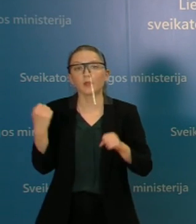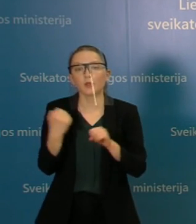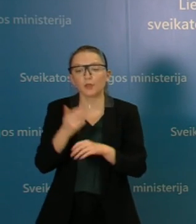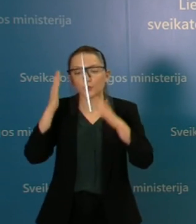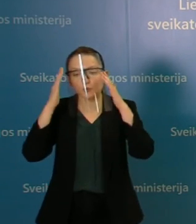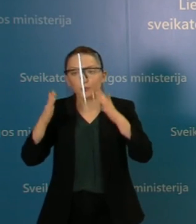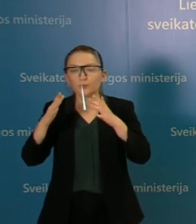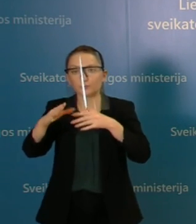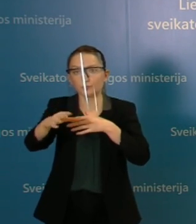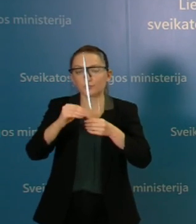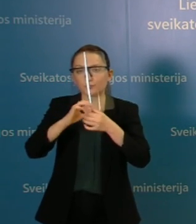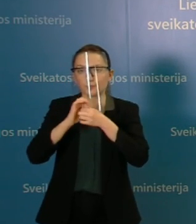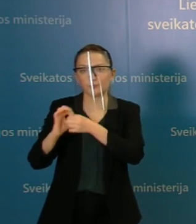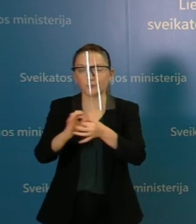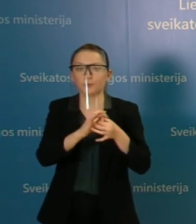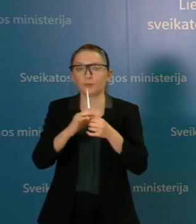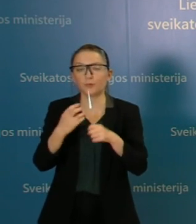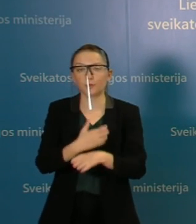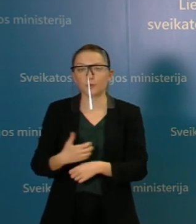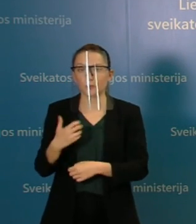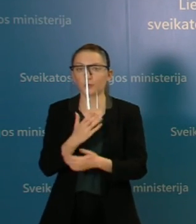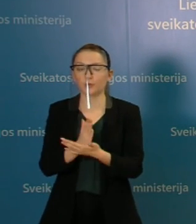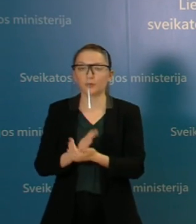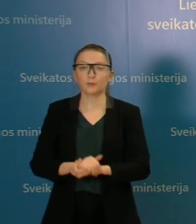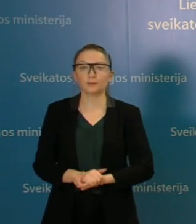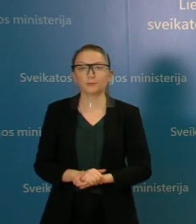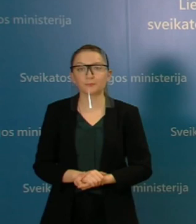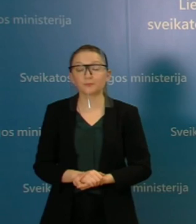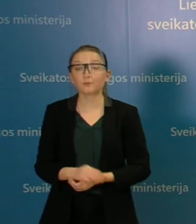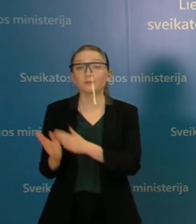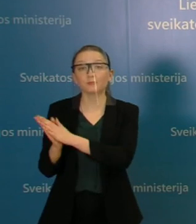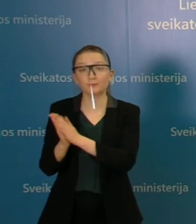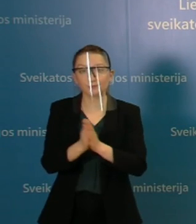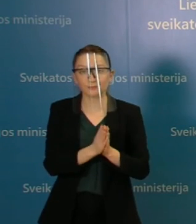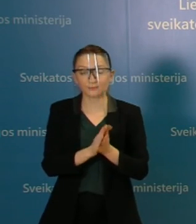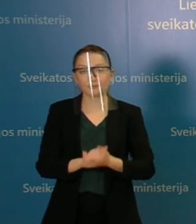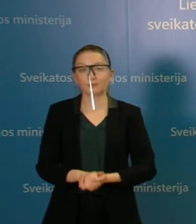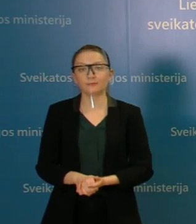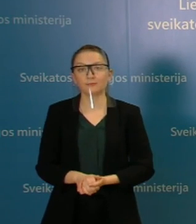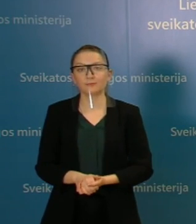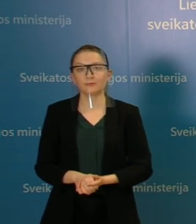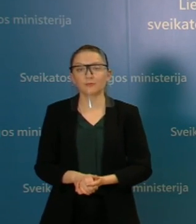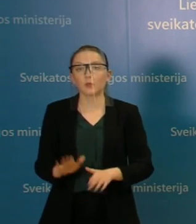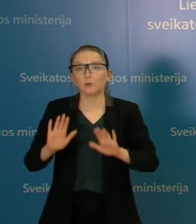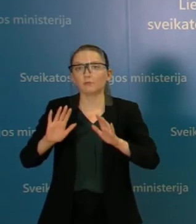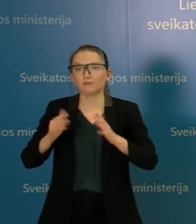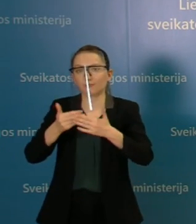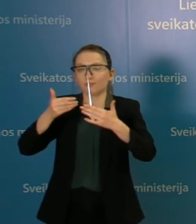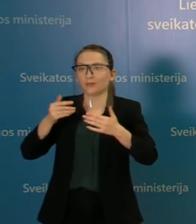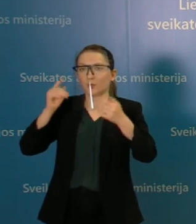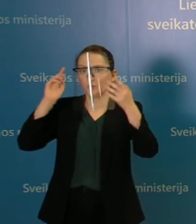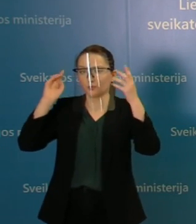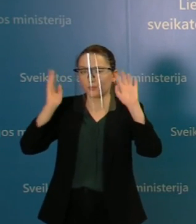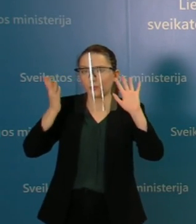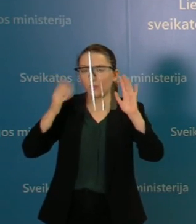susitelkę vieningi. Tai tiesiog kvieščiau, na, prieš šokiruojantis, jeigu yra